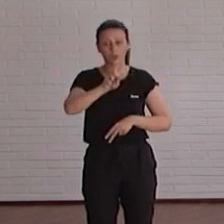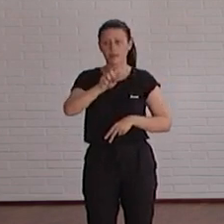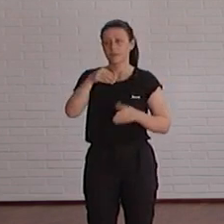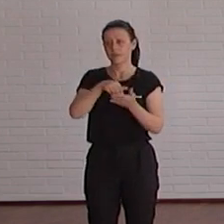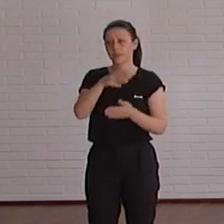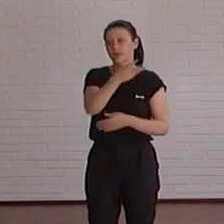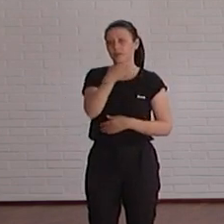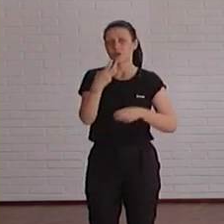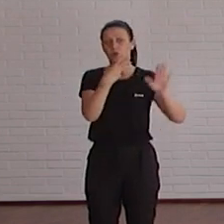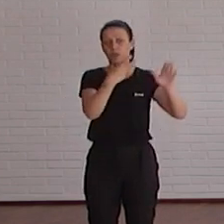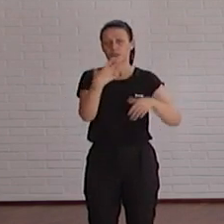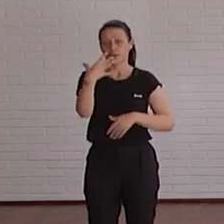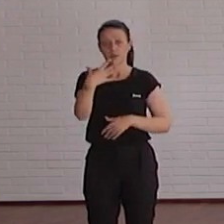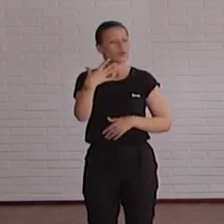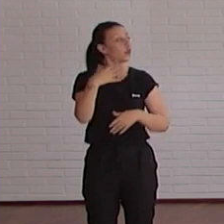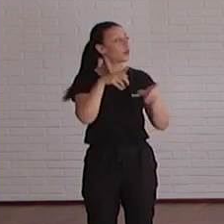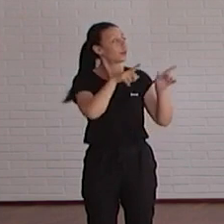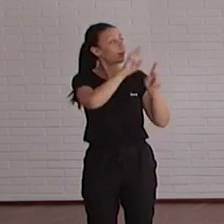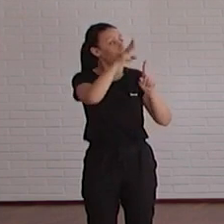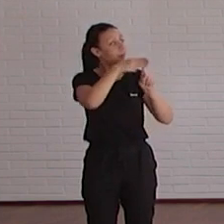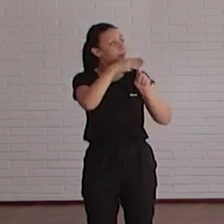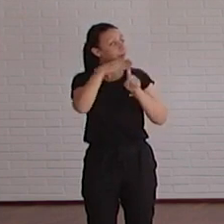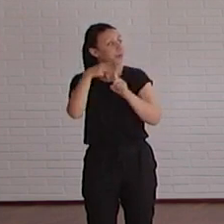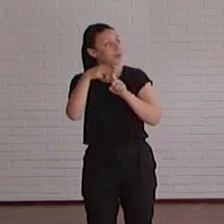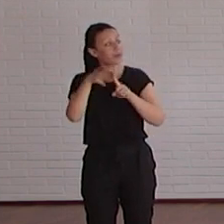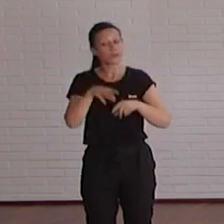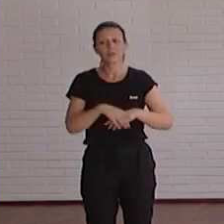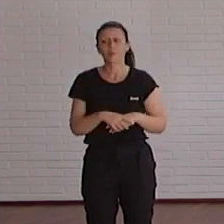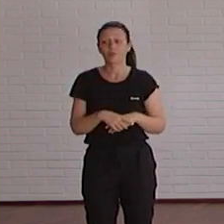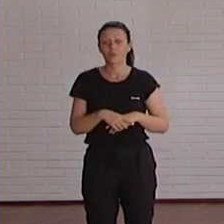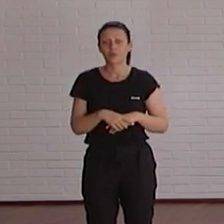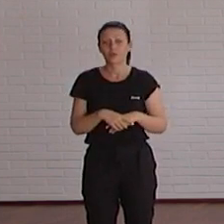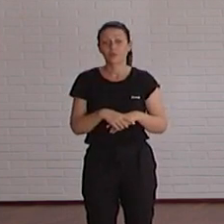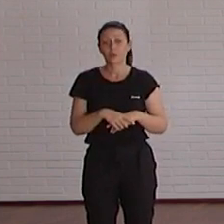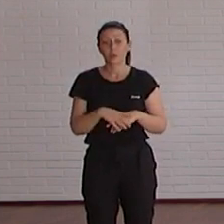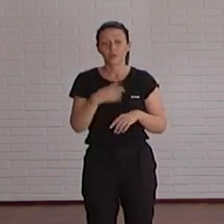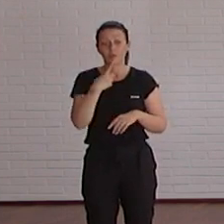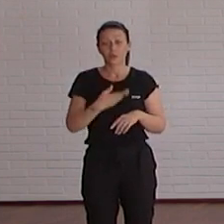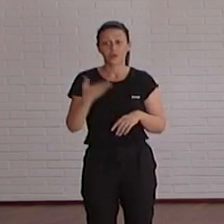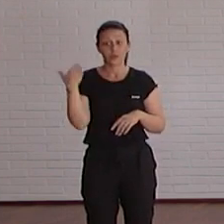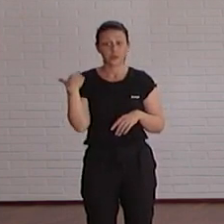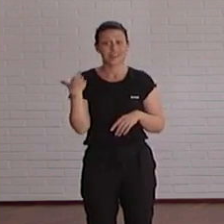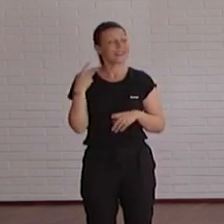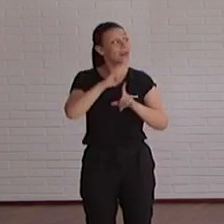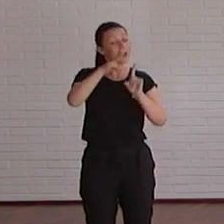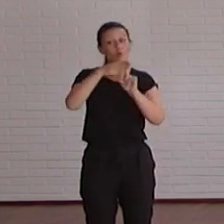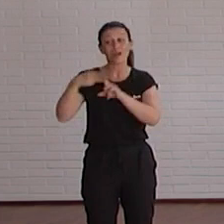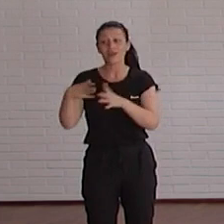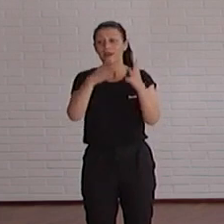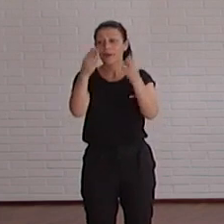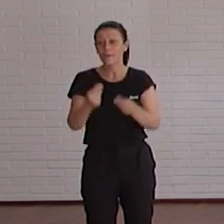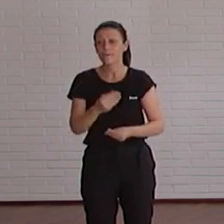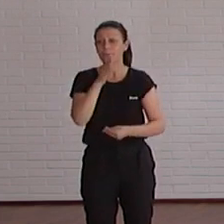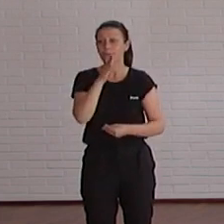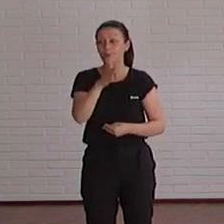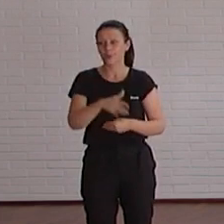páginas probándose de todos esos doscientos cuarenta y tres sitios que hemos dicho antes. ¿Por qué tantas páginas? Porque un sitio web no